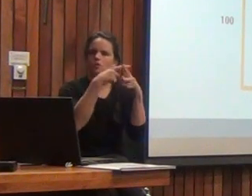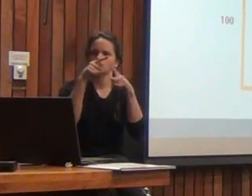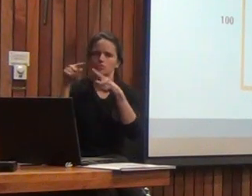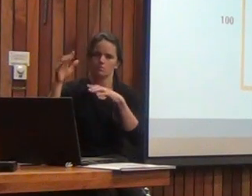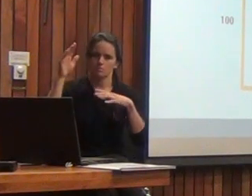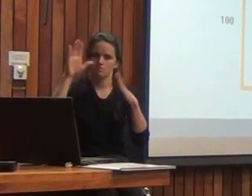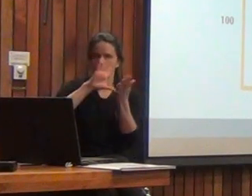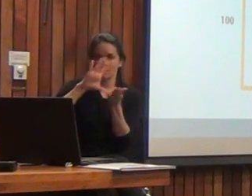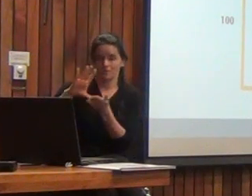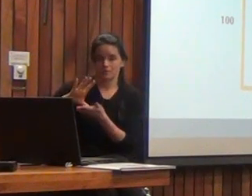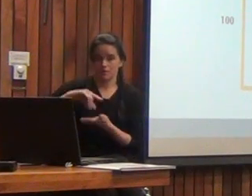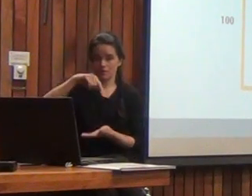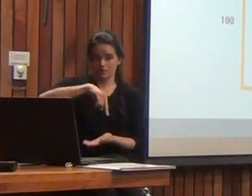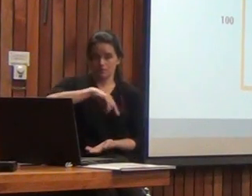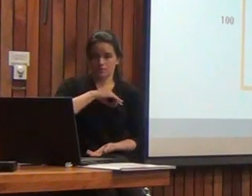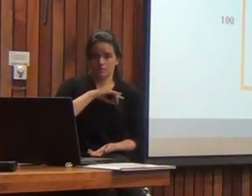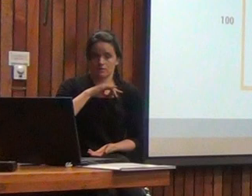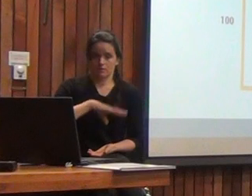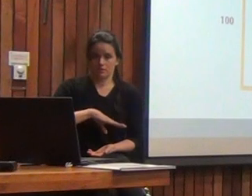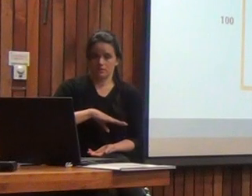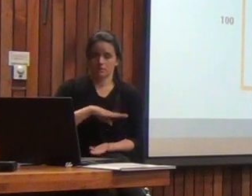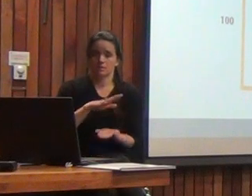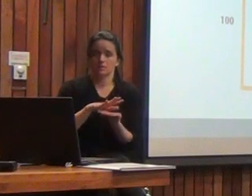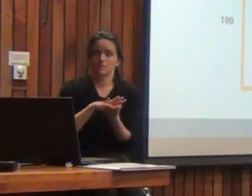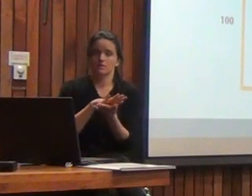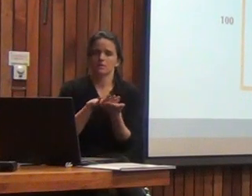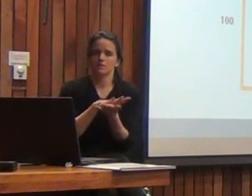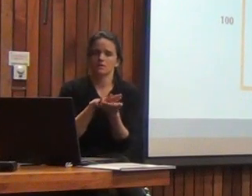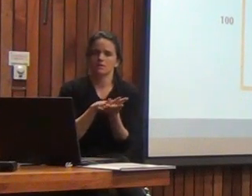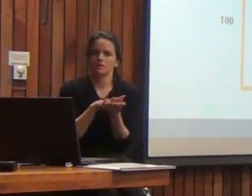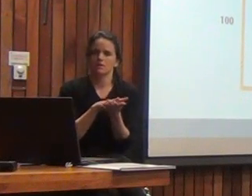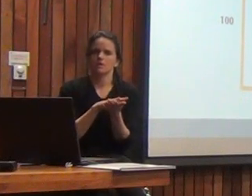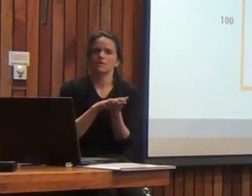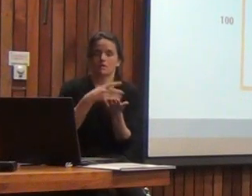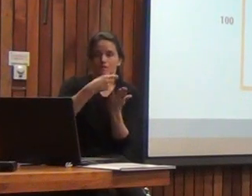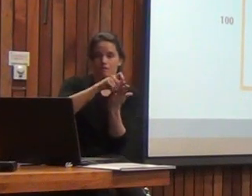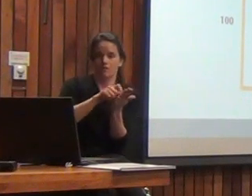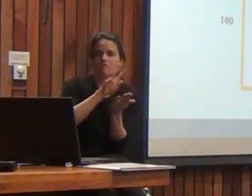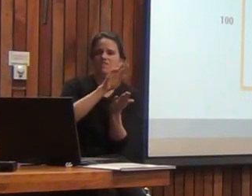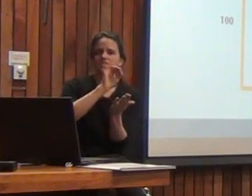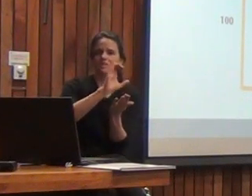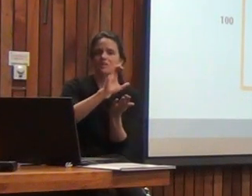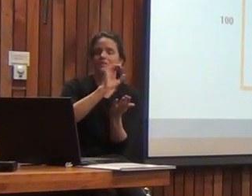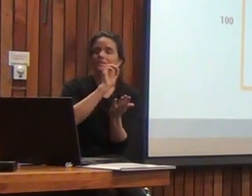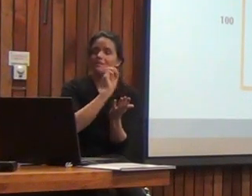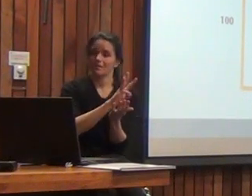lo que significa claramente que hoy día entonces estamos, si aplicamos el WIS-3,